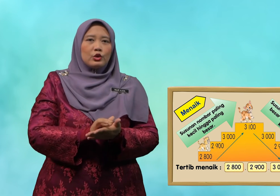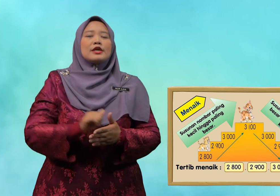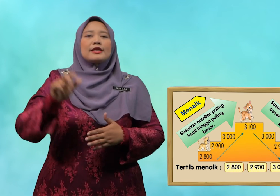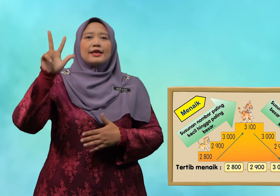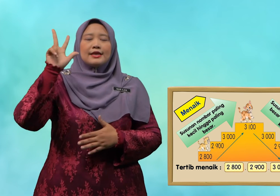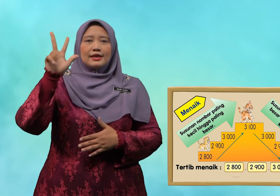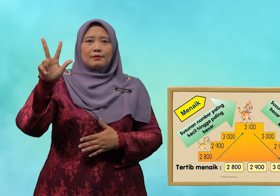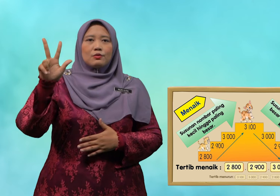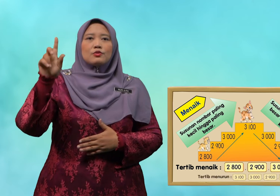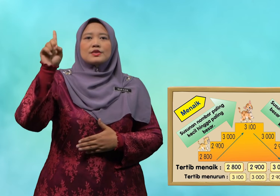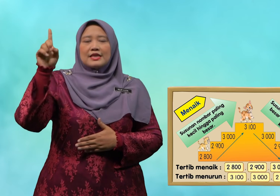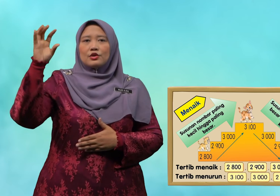3,100